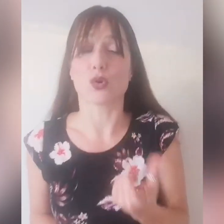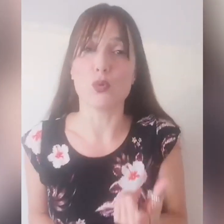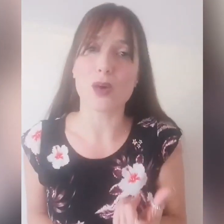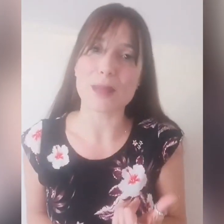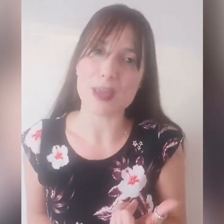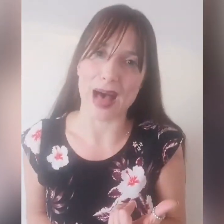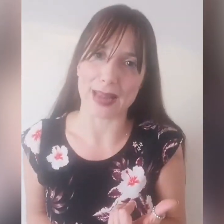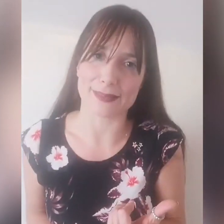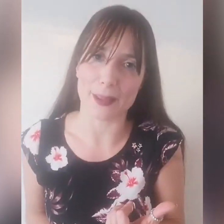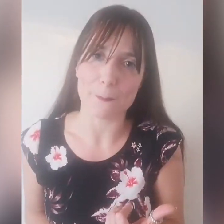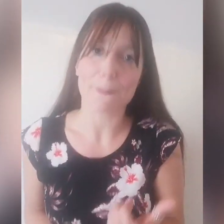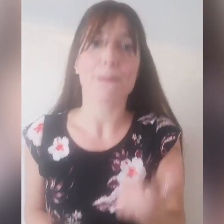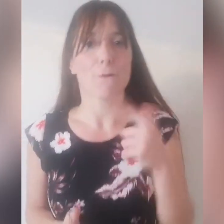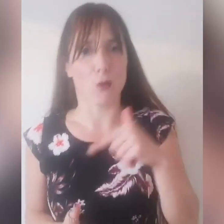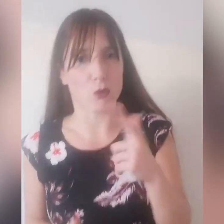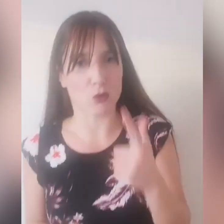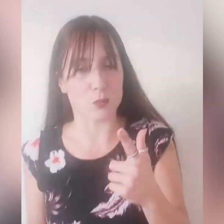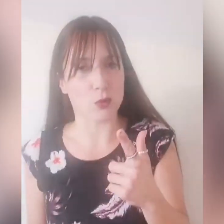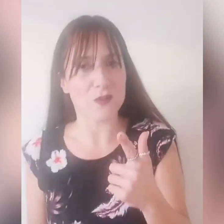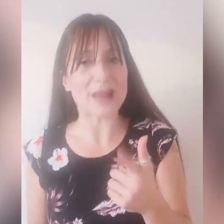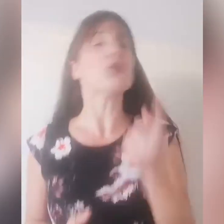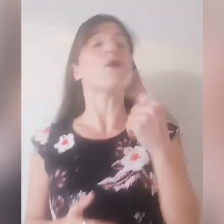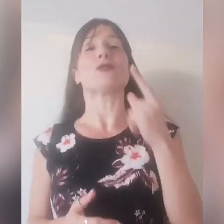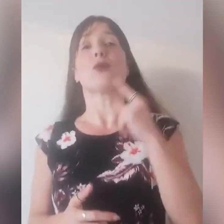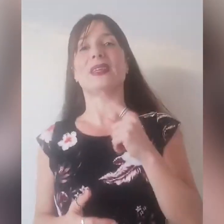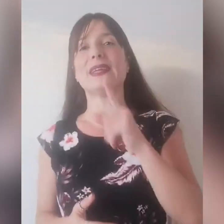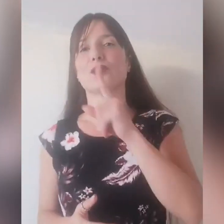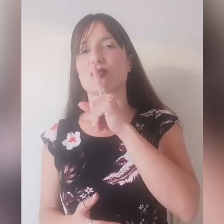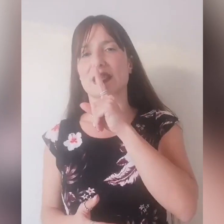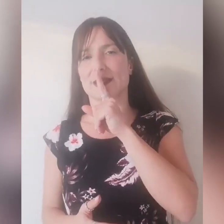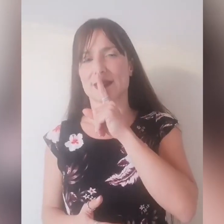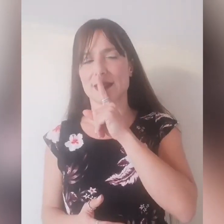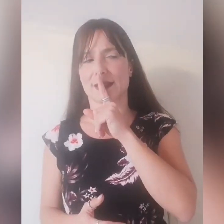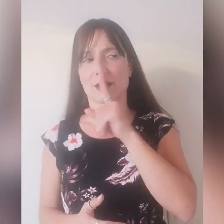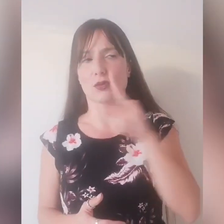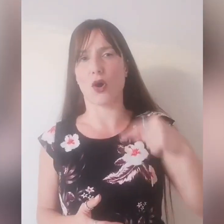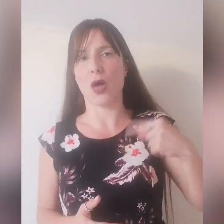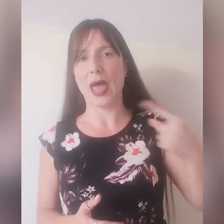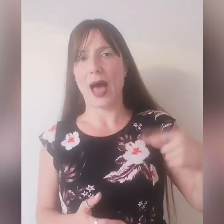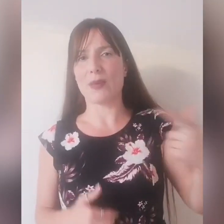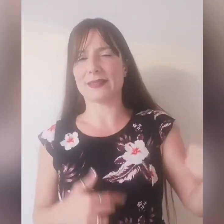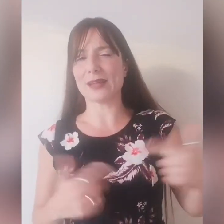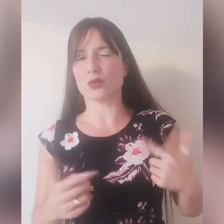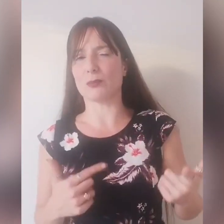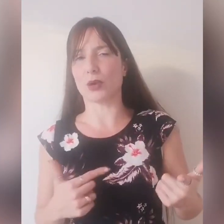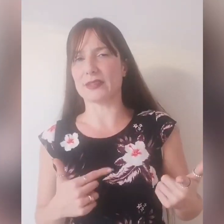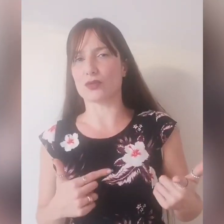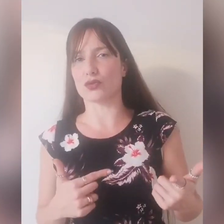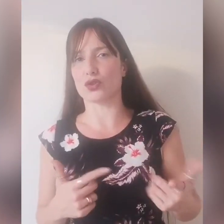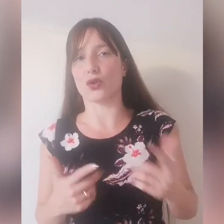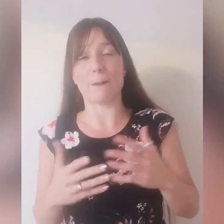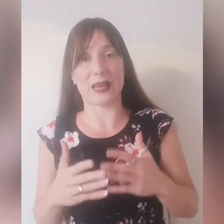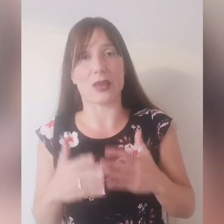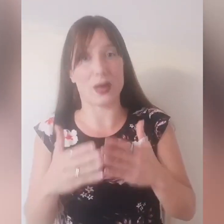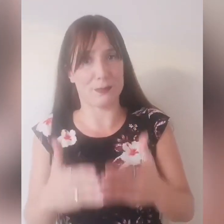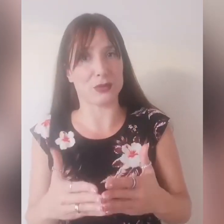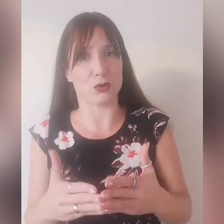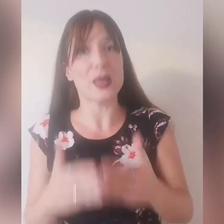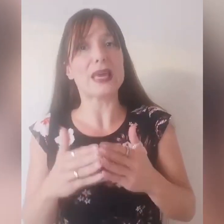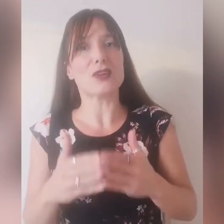comunque la mia parte, come l'ho fatto? L'ho fatto vedendo, sono stata zitta, non ho aumentato tipo la discussione perché ho capito che